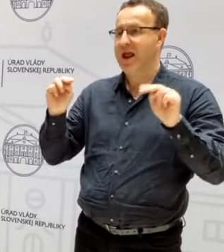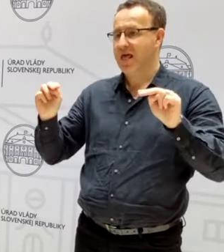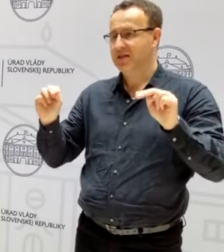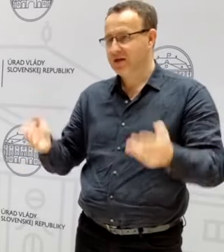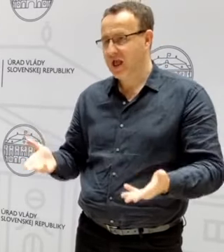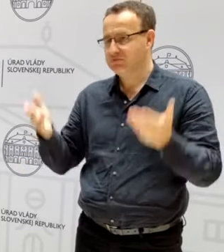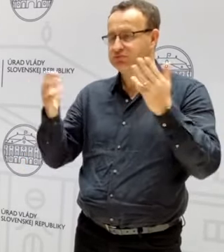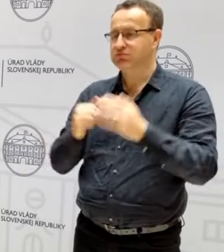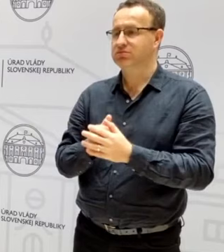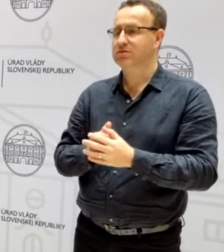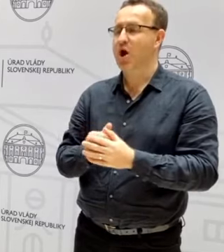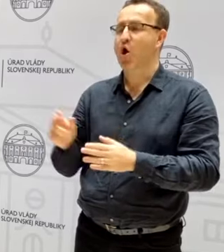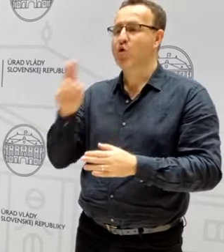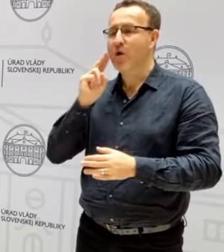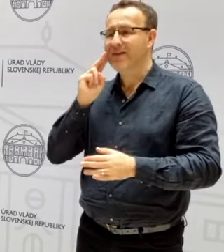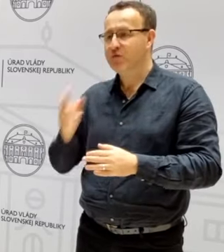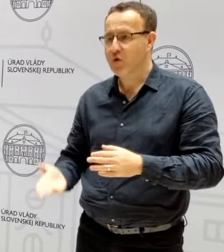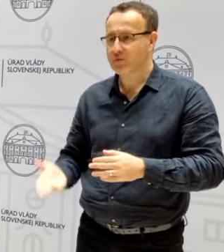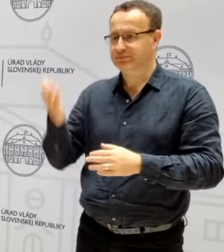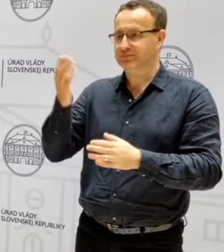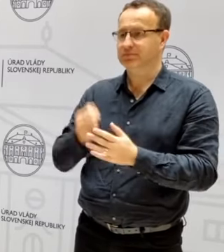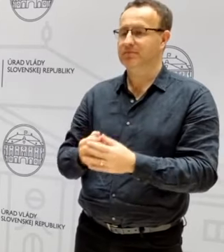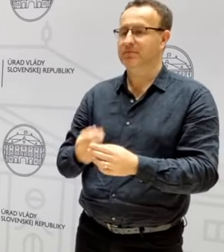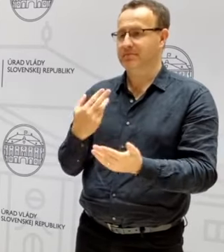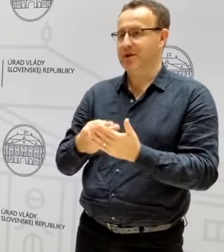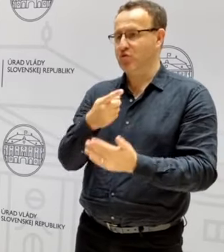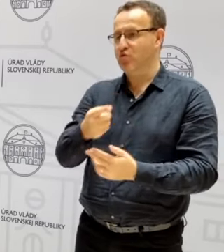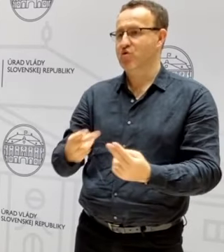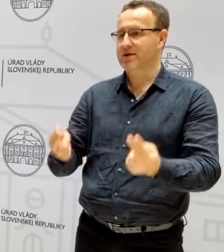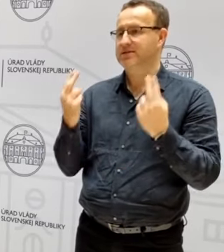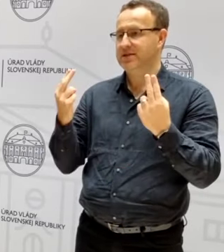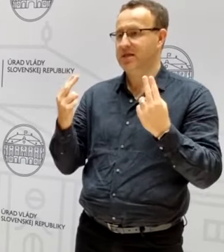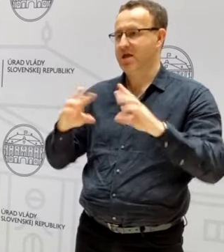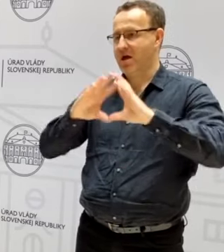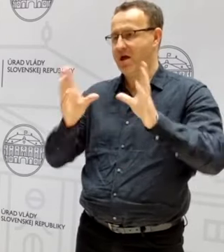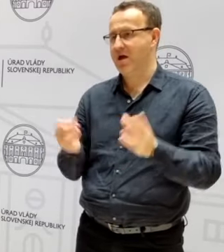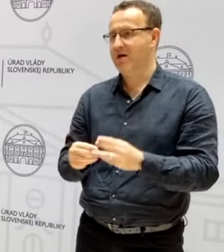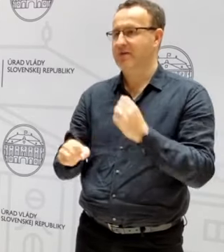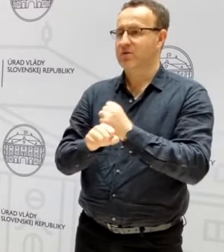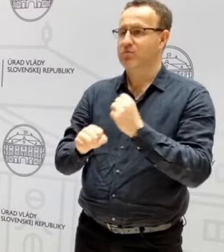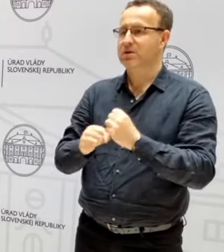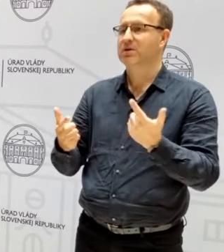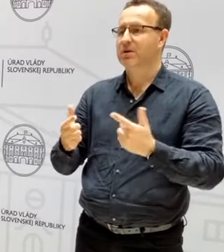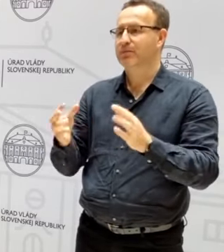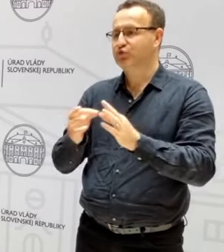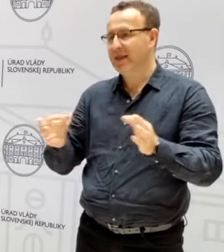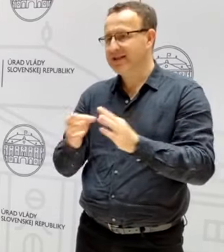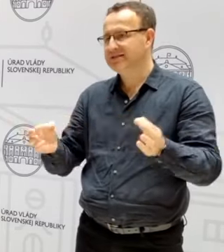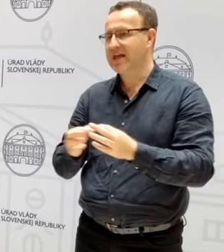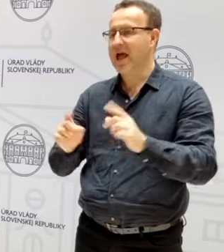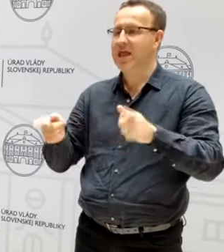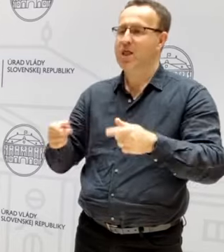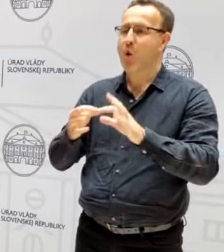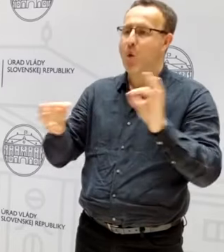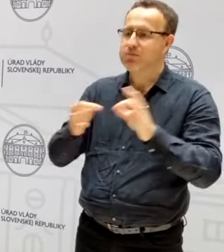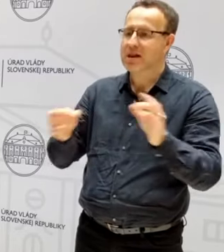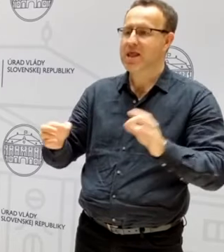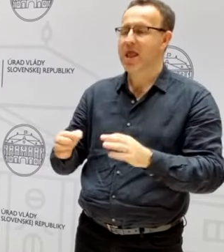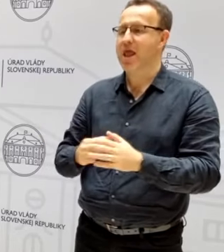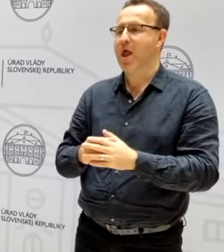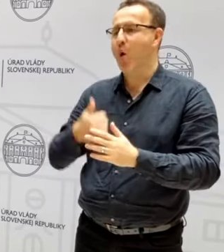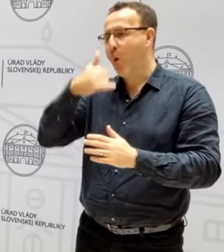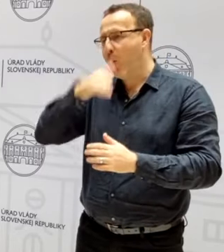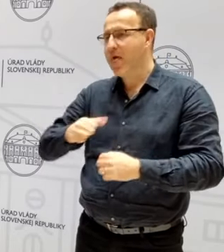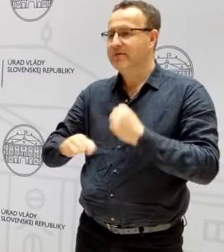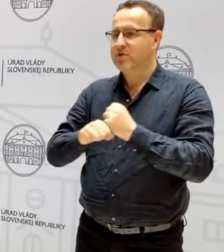hnojivá. To ženie ceny, povedzme, pšenice, iných obilnín, ale aj obilnín,